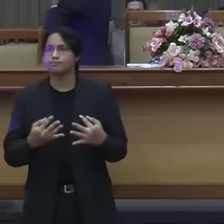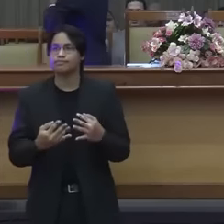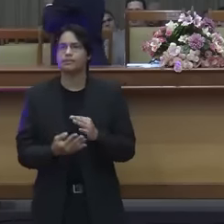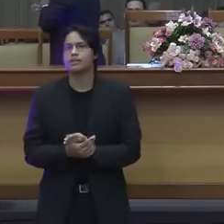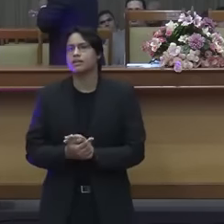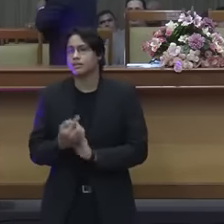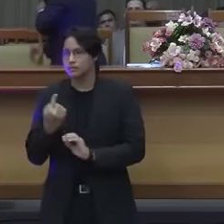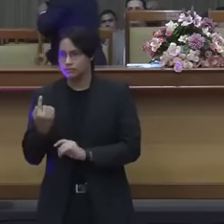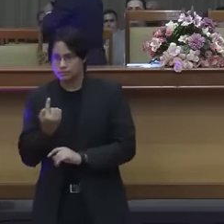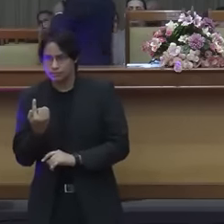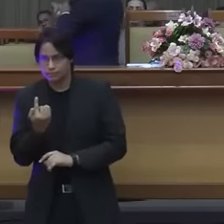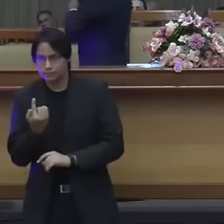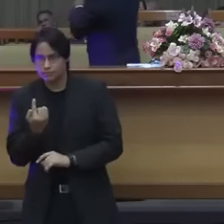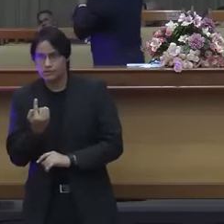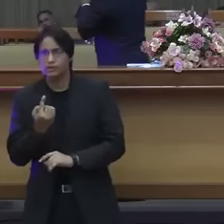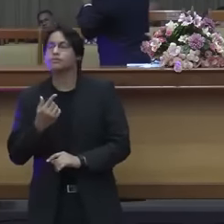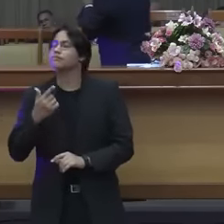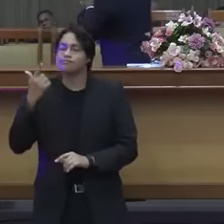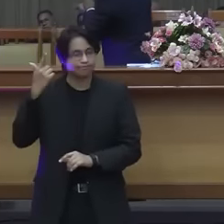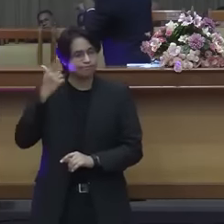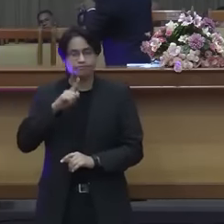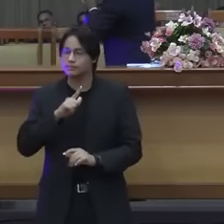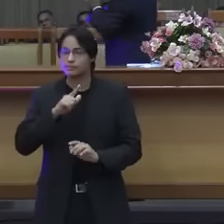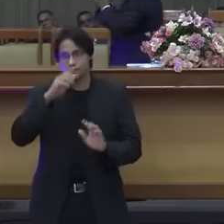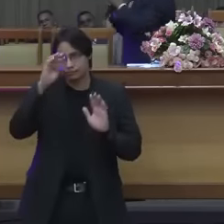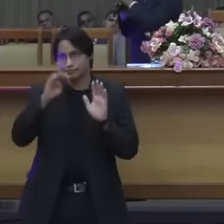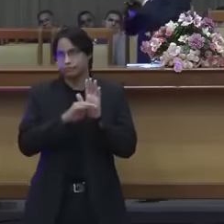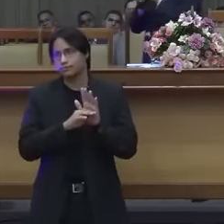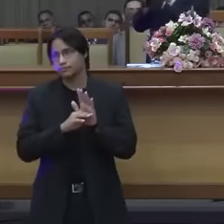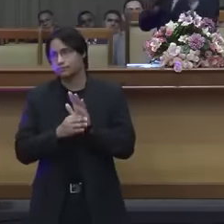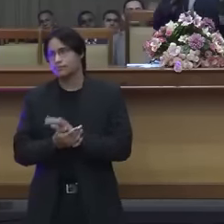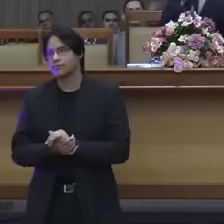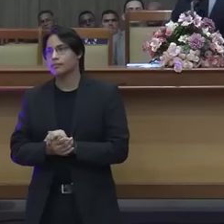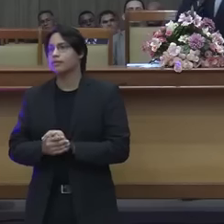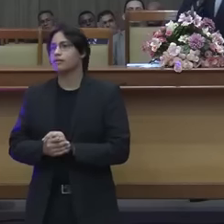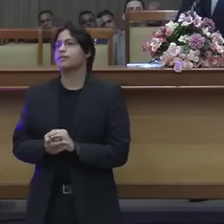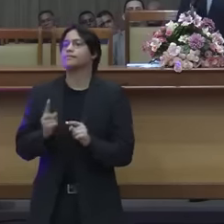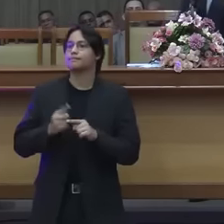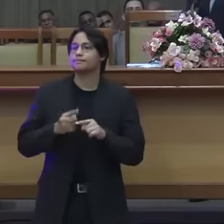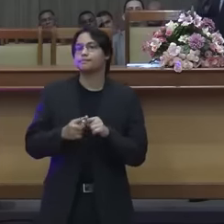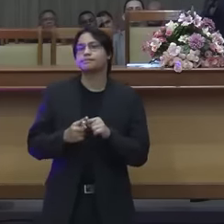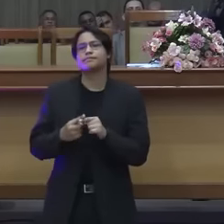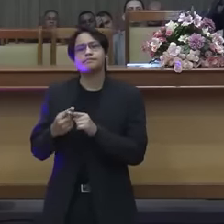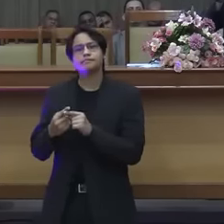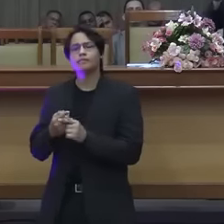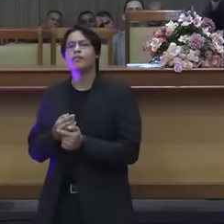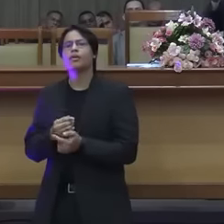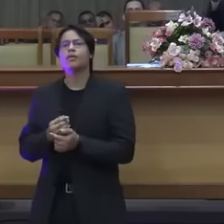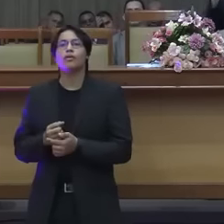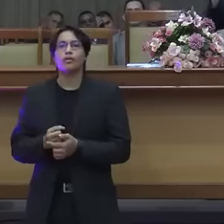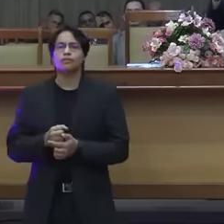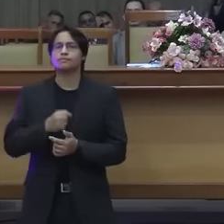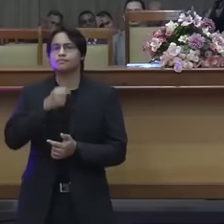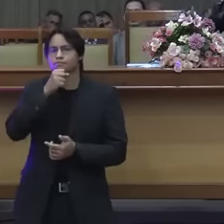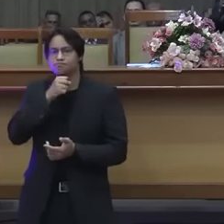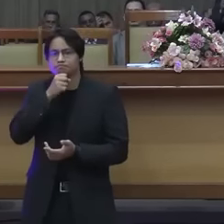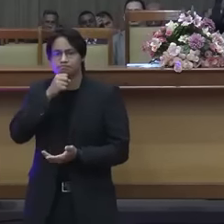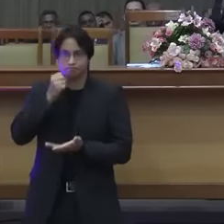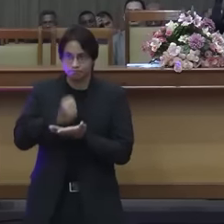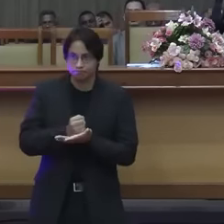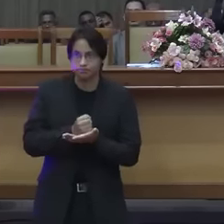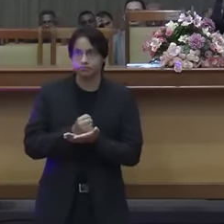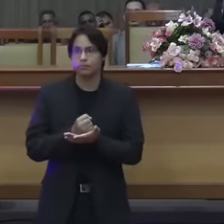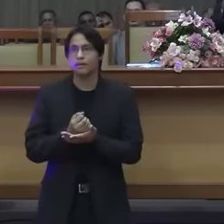Ah, pádua, ser justificado por? Porque no Velho Testamento, eles queriam ser salvos pela lei obra.